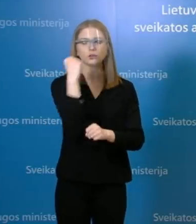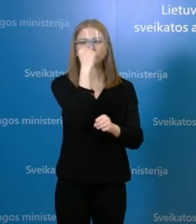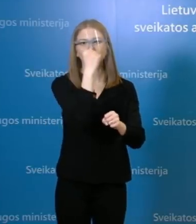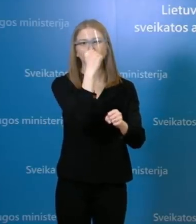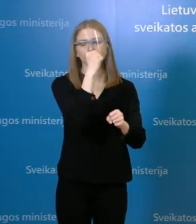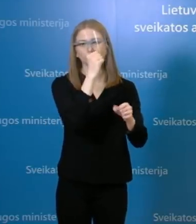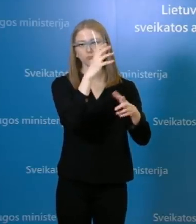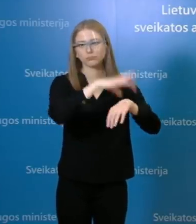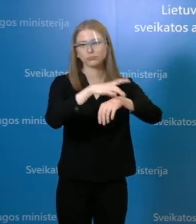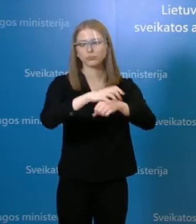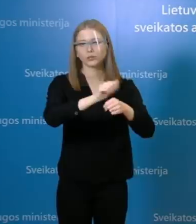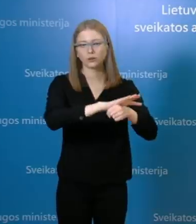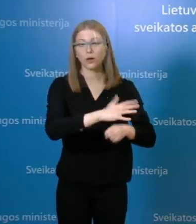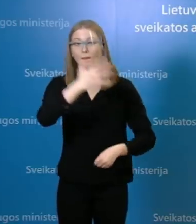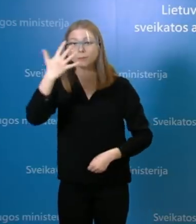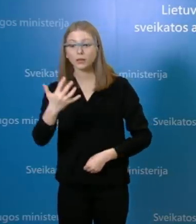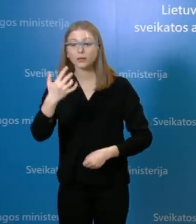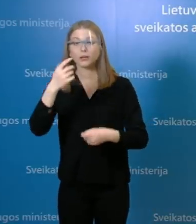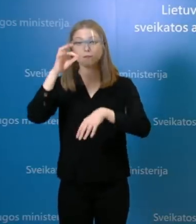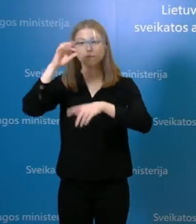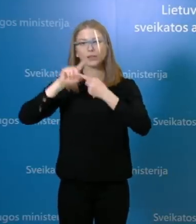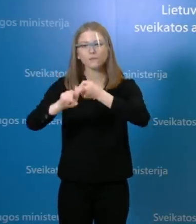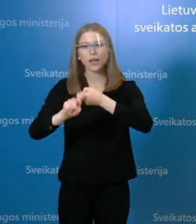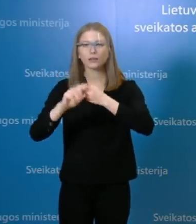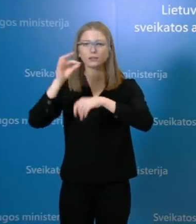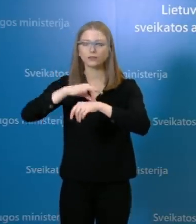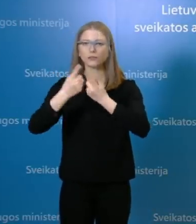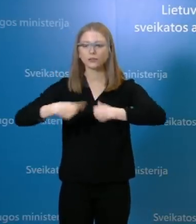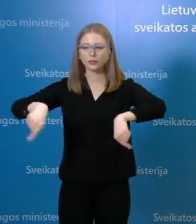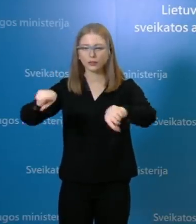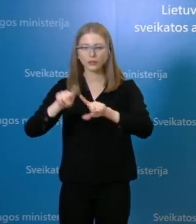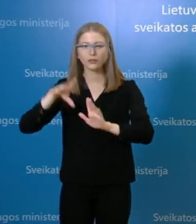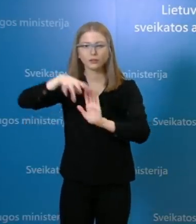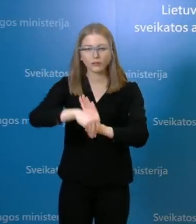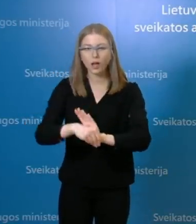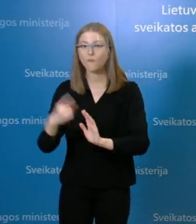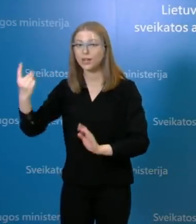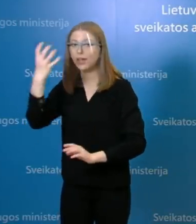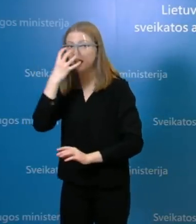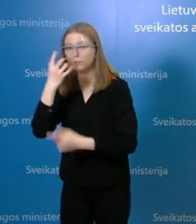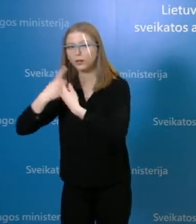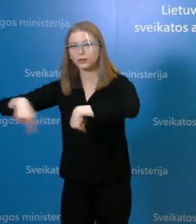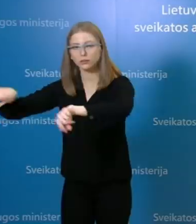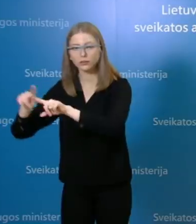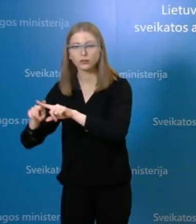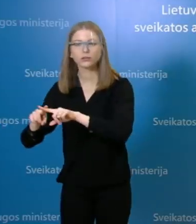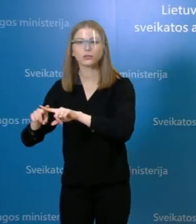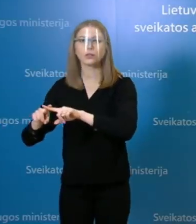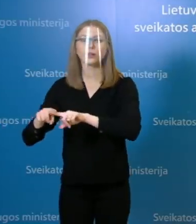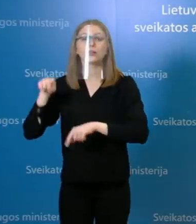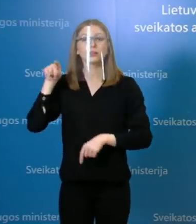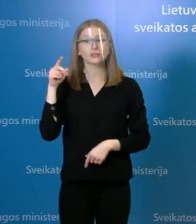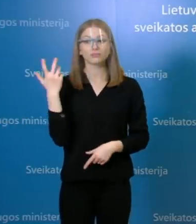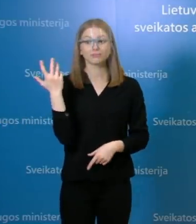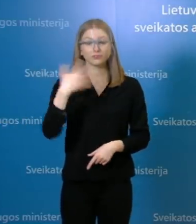iš jų 5 asmenys dirba infekcijų ligų centrą, vienas reanimacijos skyriuje, kaip ir minėjau anksčiau, siejama su Vilniaus miesto